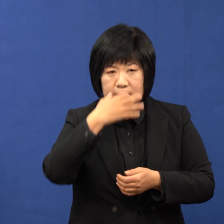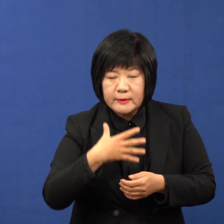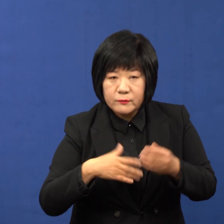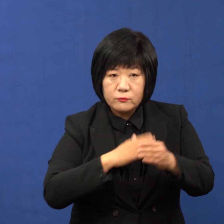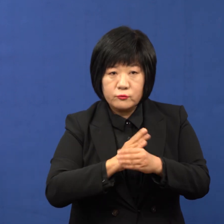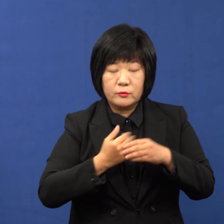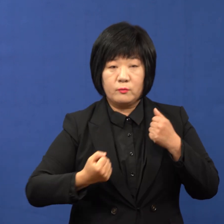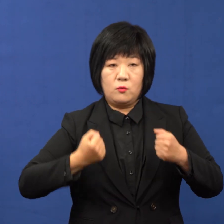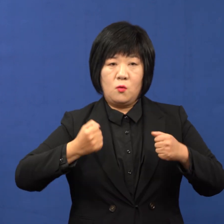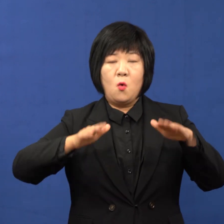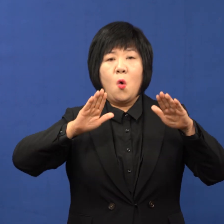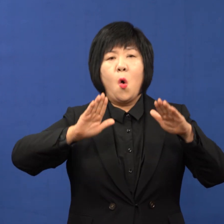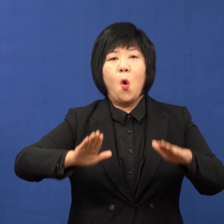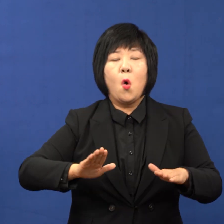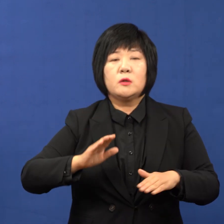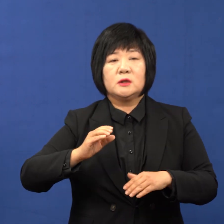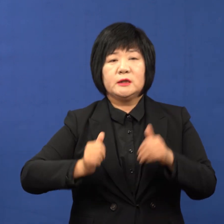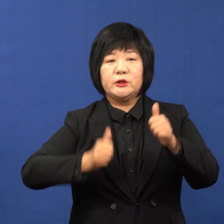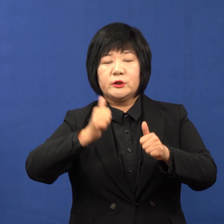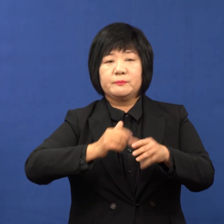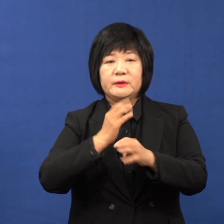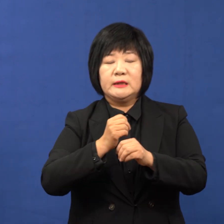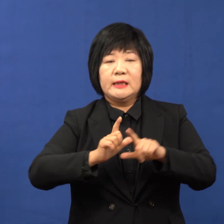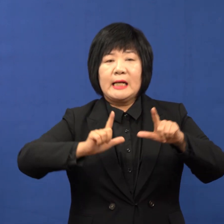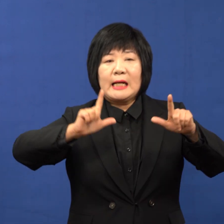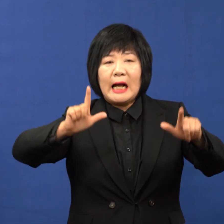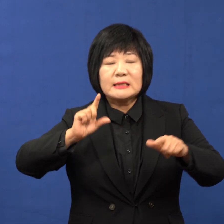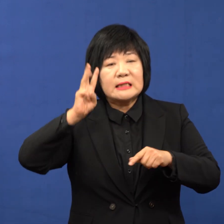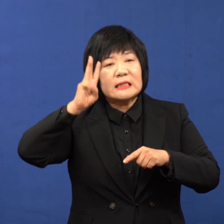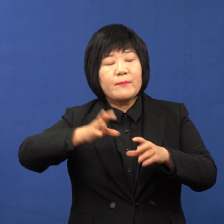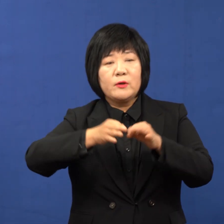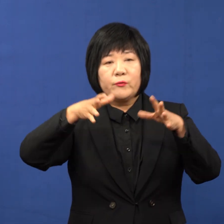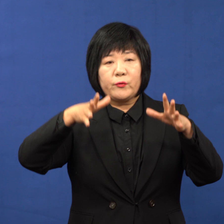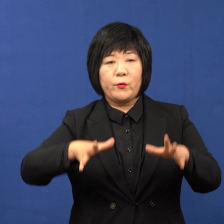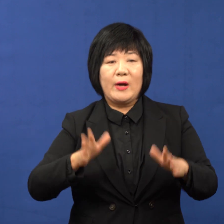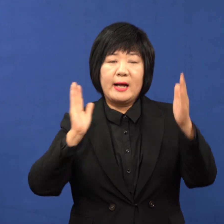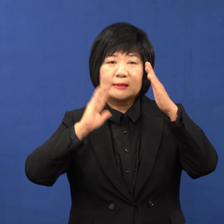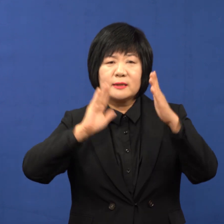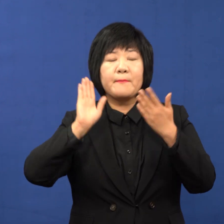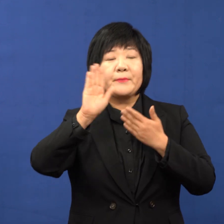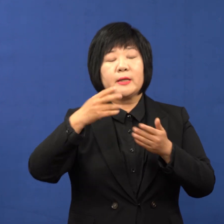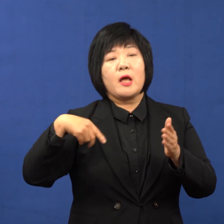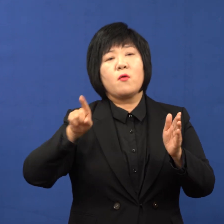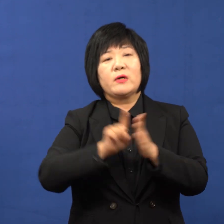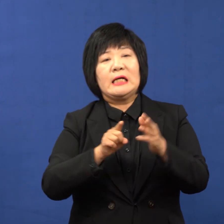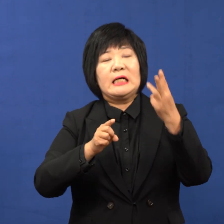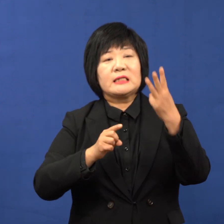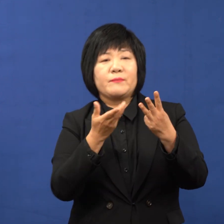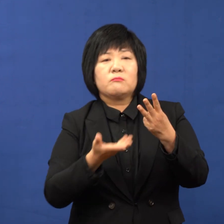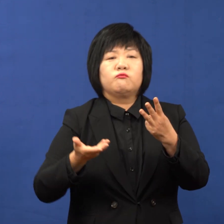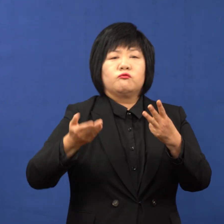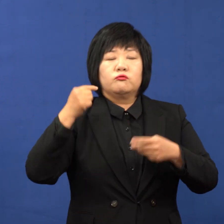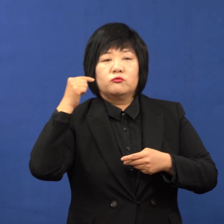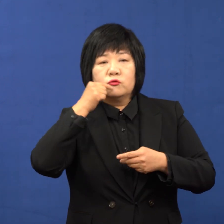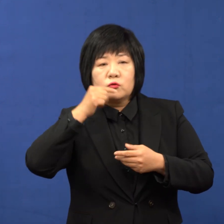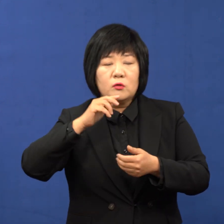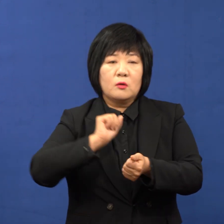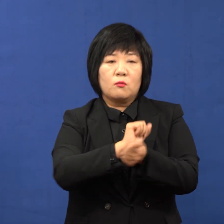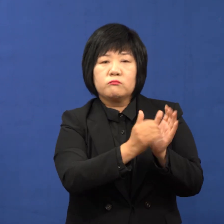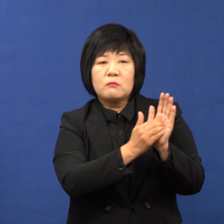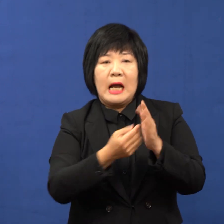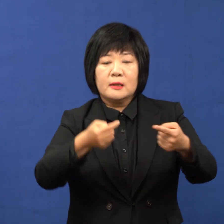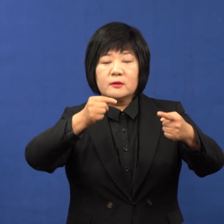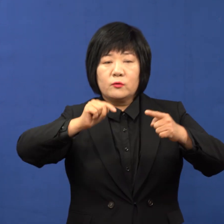와중에도 오늘 수능일까지 72시간 우리 아이들의 미래를 위해서 3단계 수준의 철저한 코로나 방역에